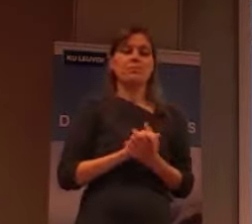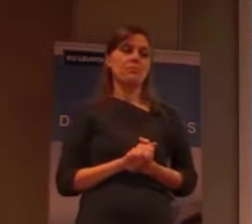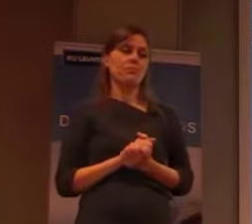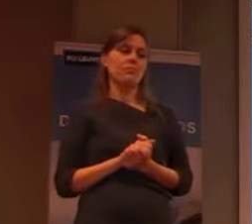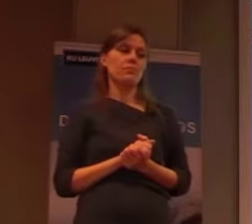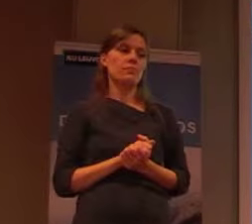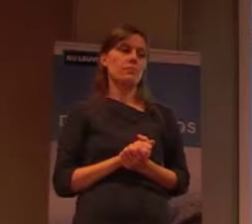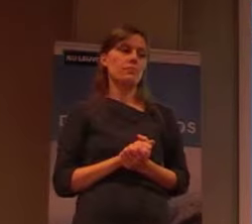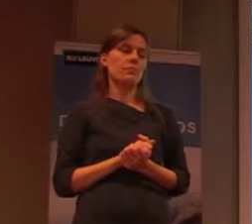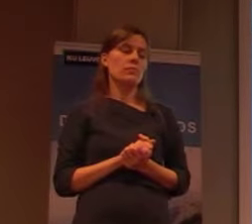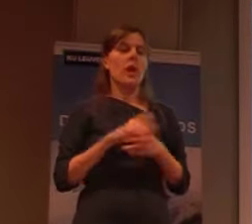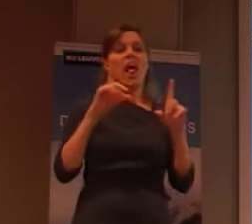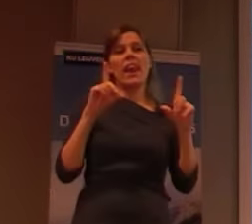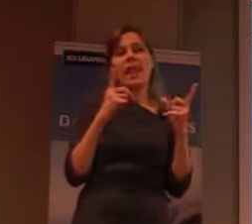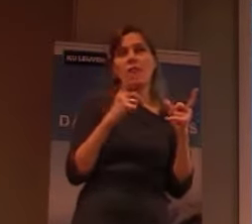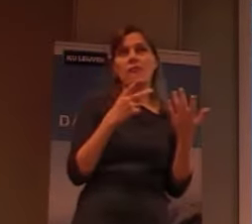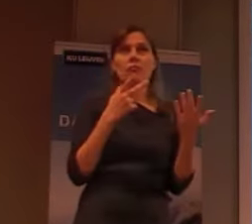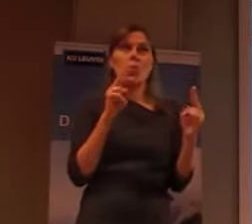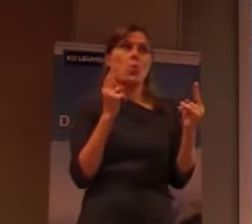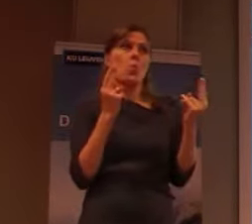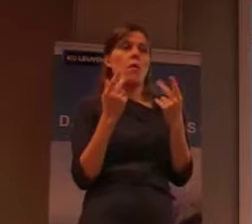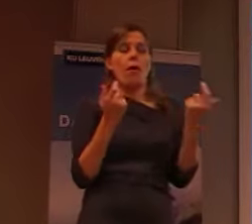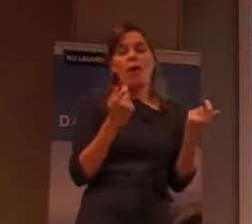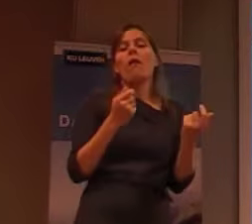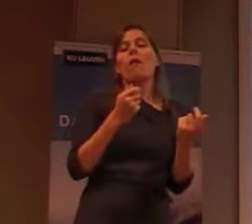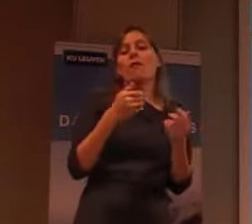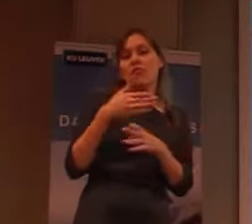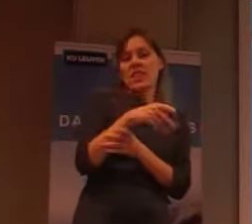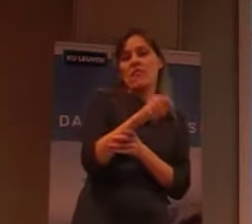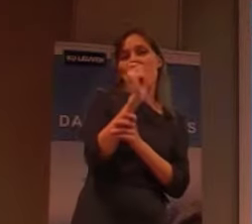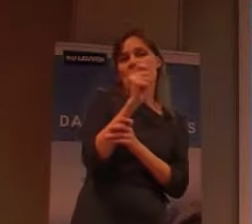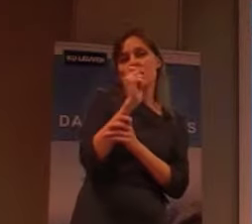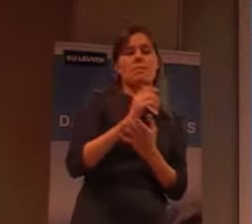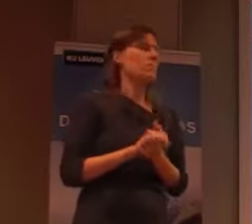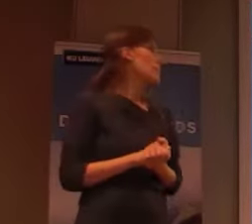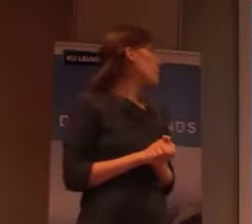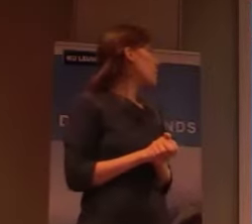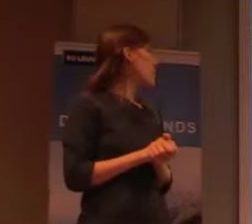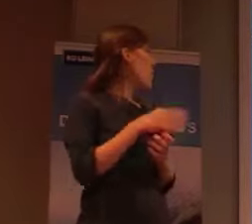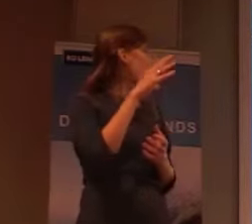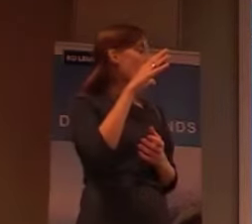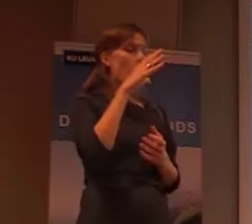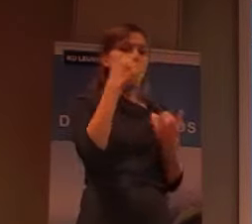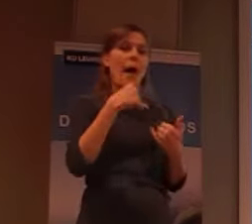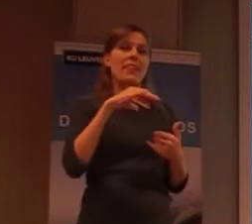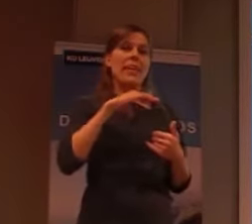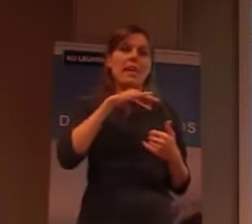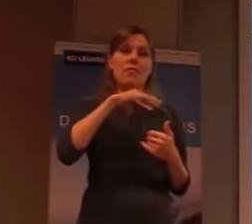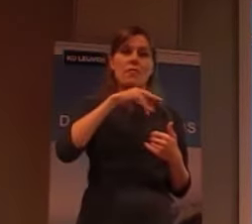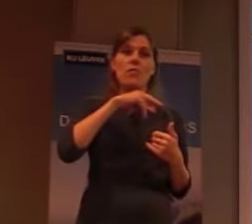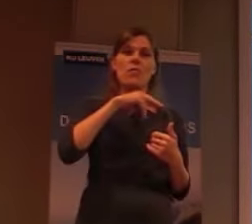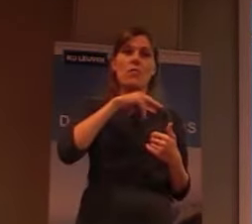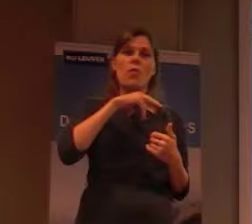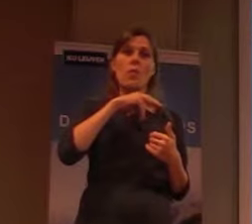eigenlijk leeft een beetje van de vislangs. Dus het is eigenlijk de man met de witte voet op, die iemand is die eigenlijk